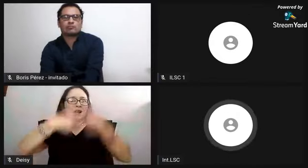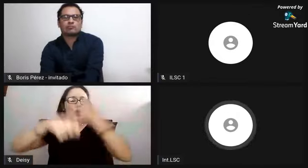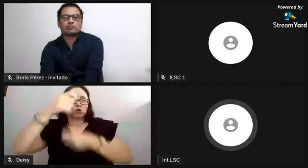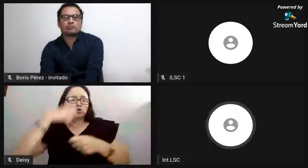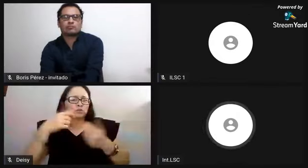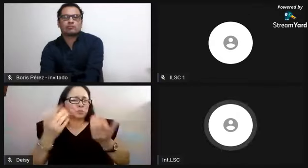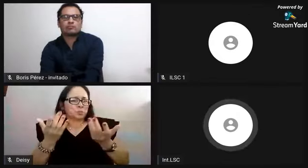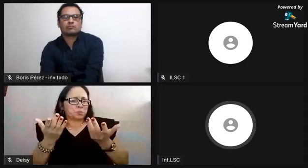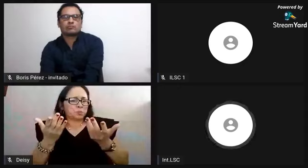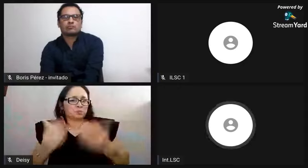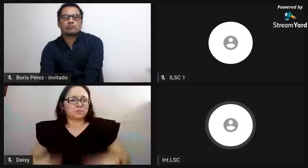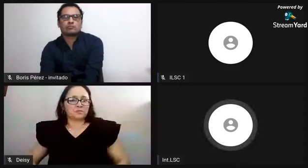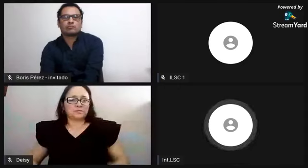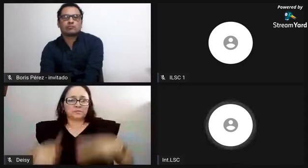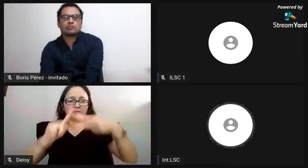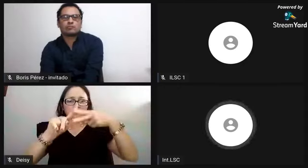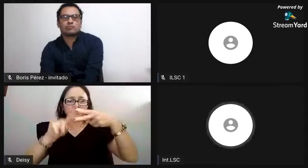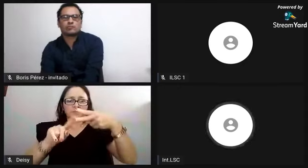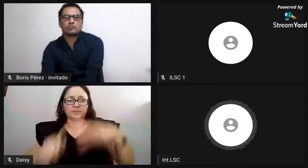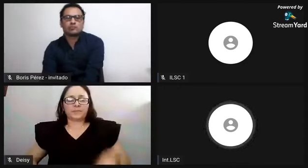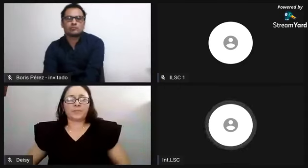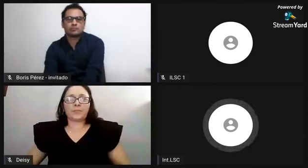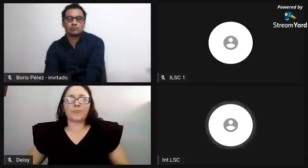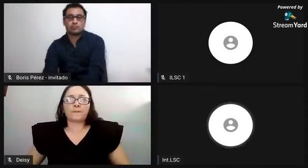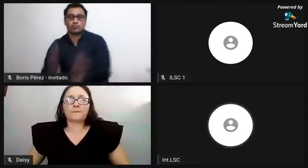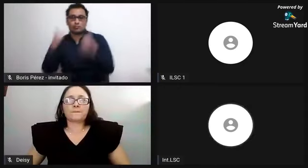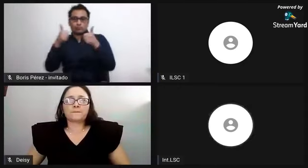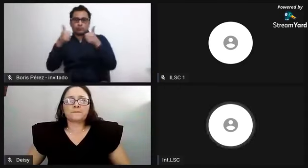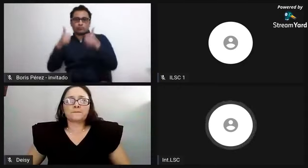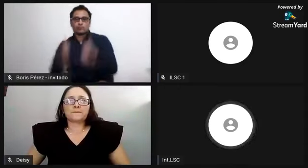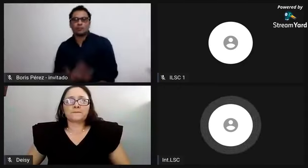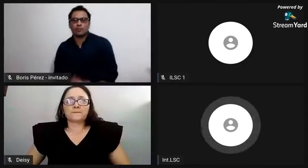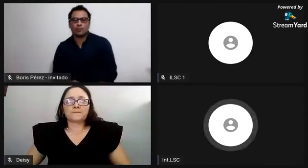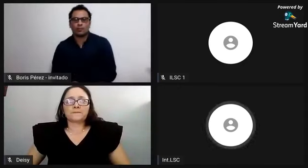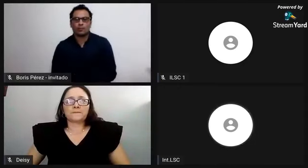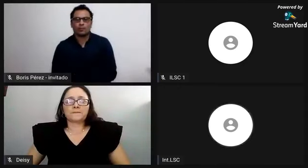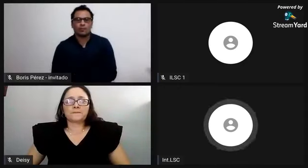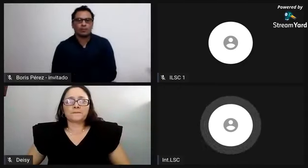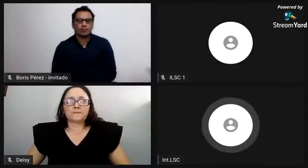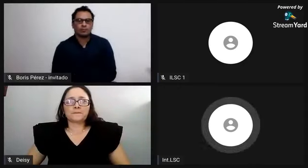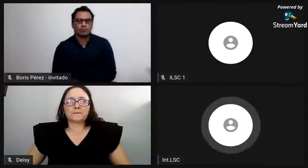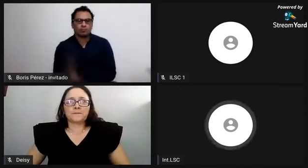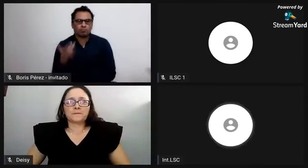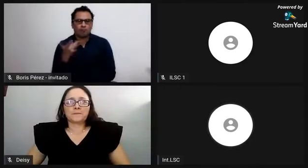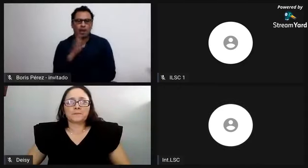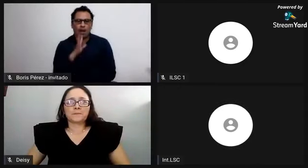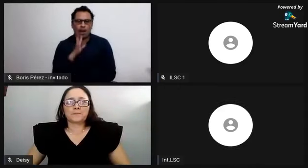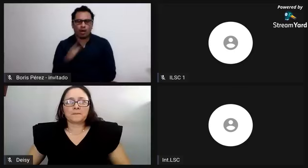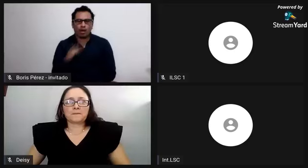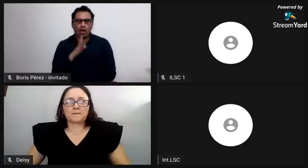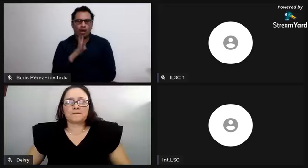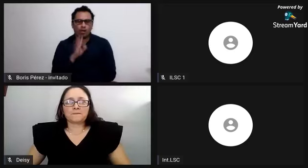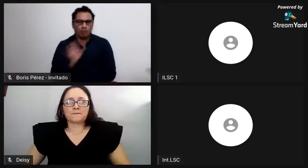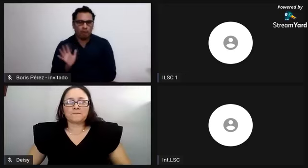de dónde surge? ¿De dónde surge la negociación con seres humanos, la negociación con esclavos traídos de África?